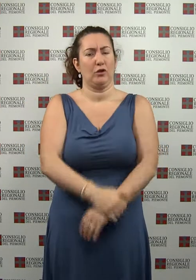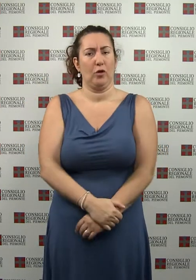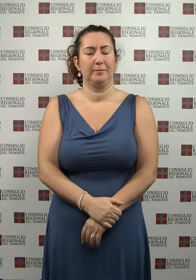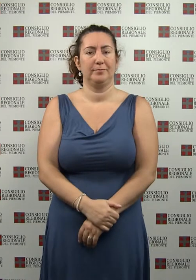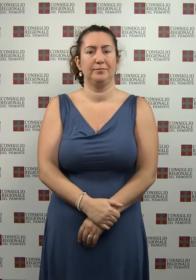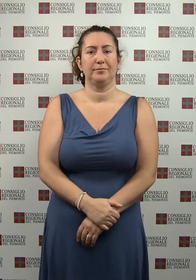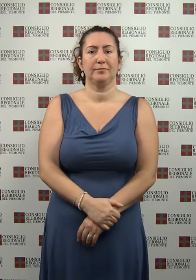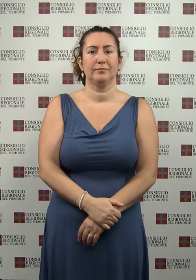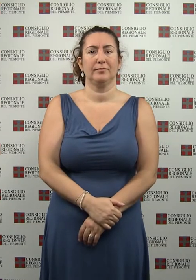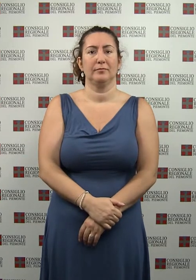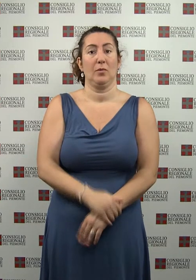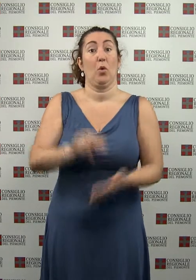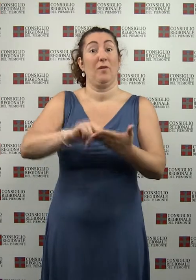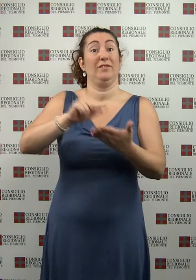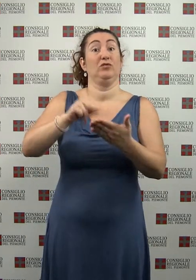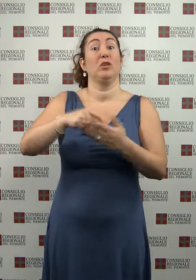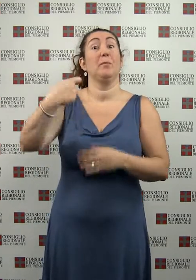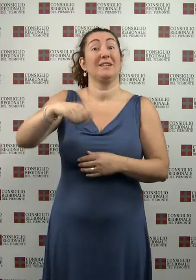Incarichi nell'ufficio di presidenza